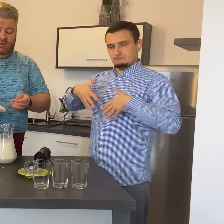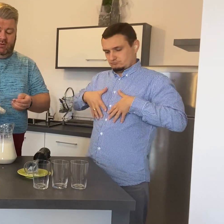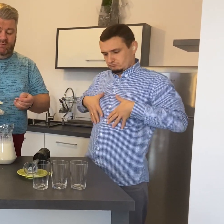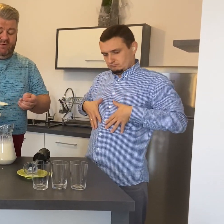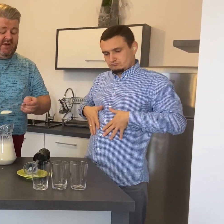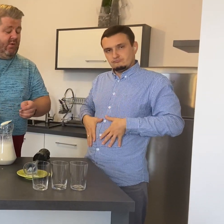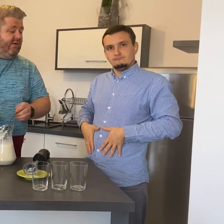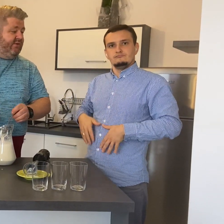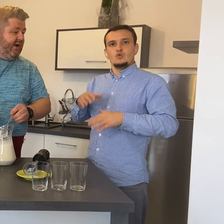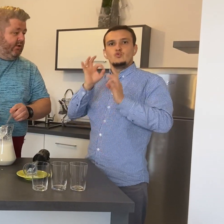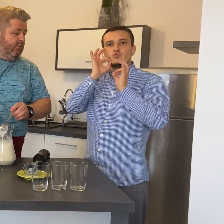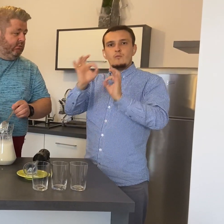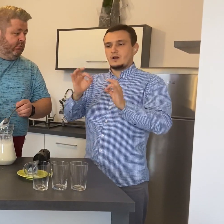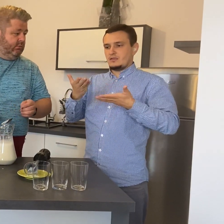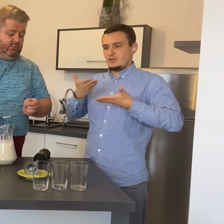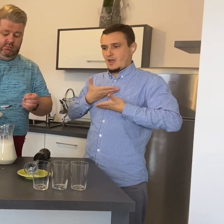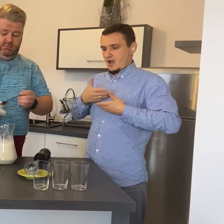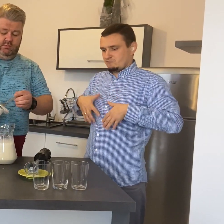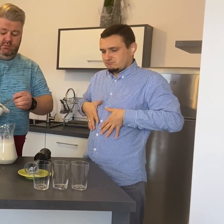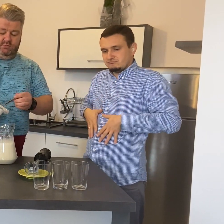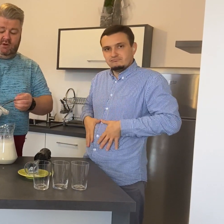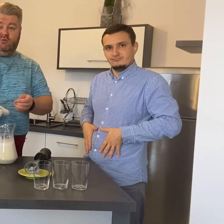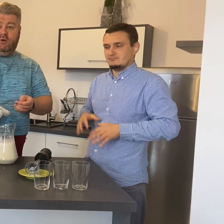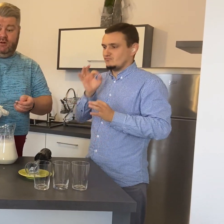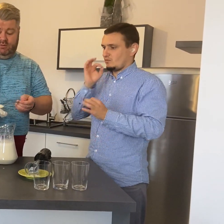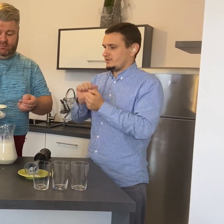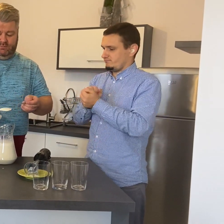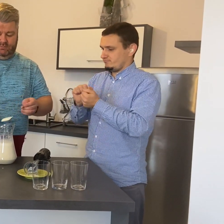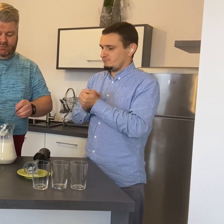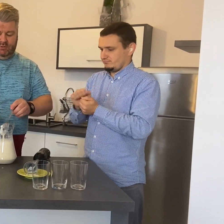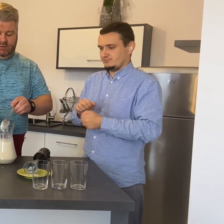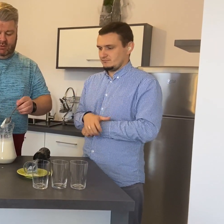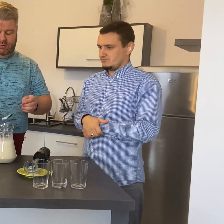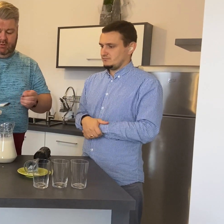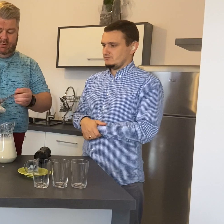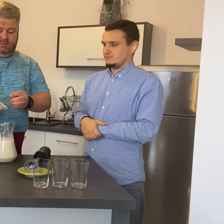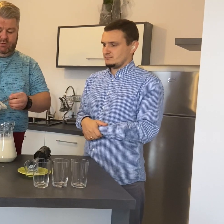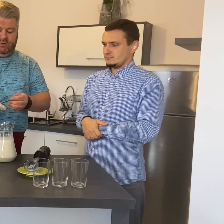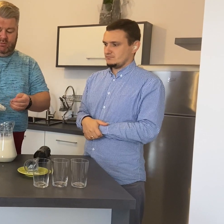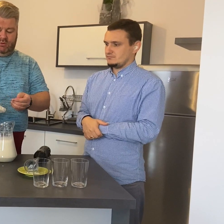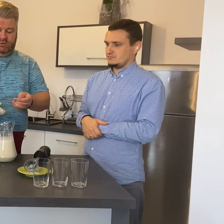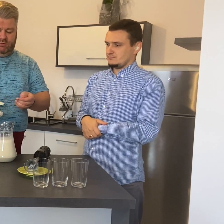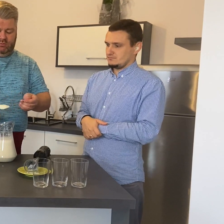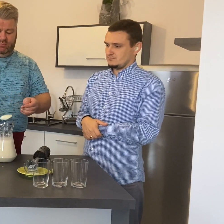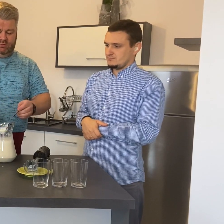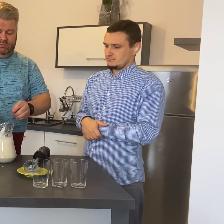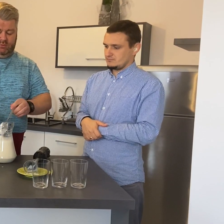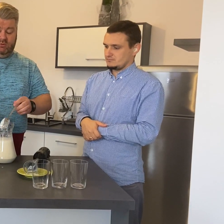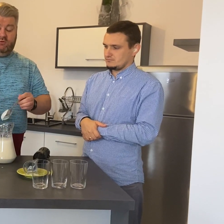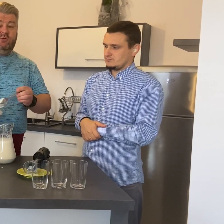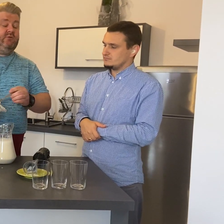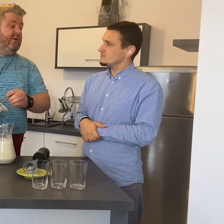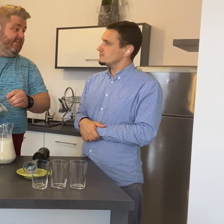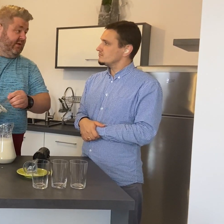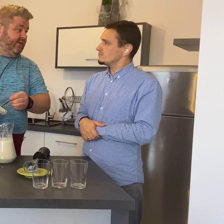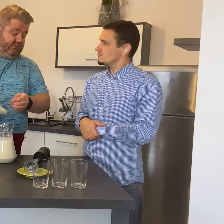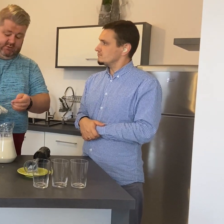wyjaławiają nasz organizm. Dodajemy trochę jogurtu. On też troszeczkę nam zakwasi.